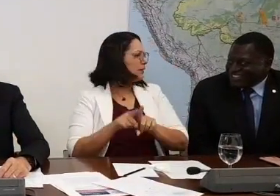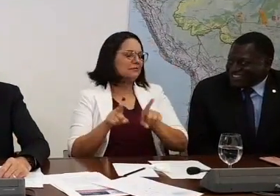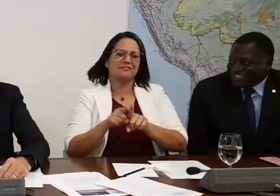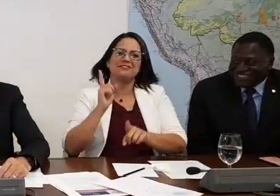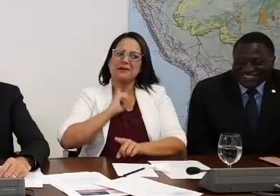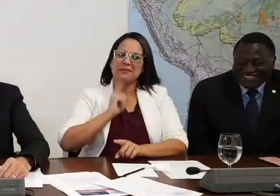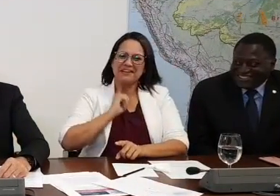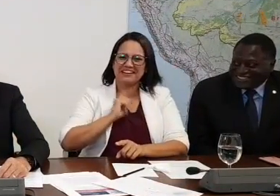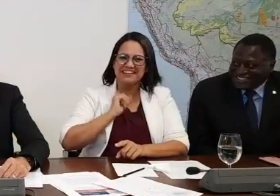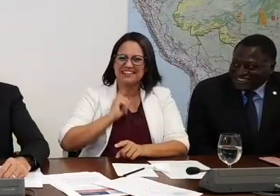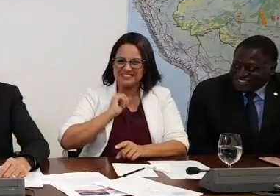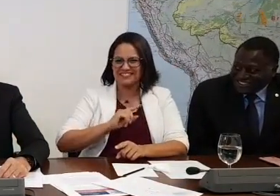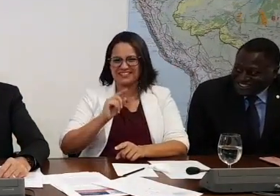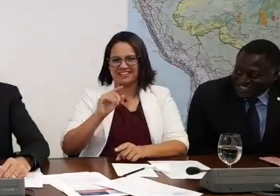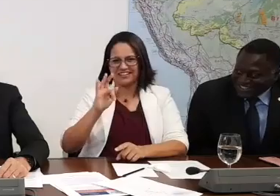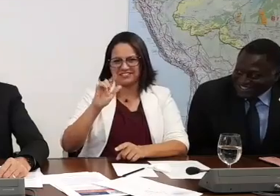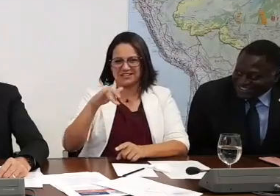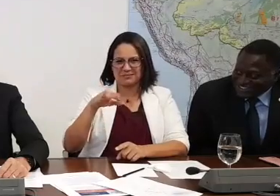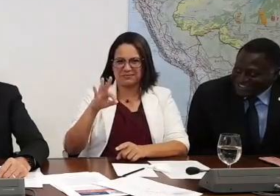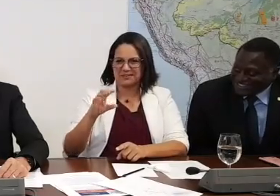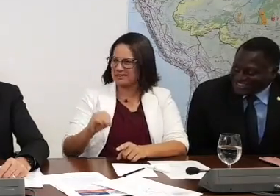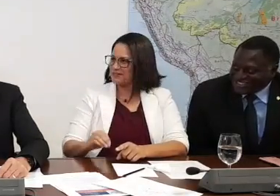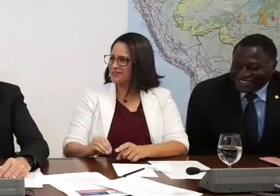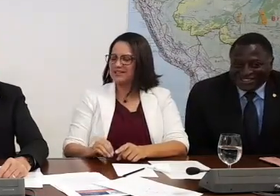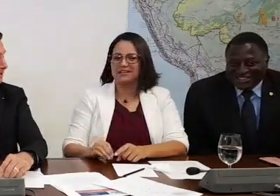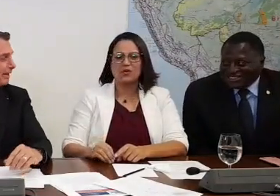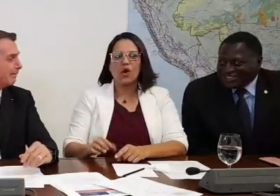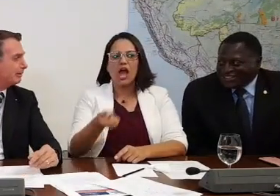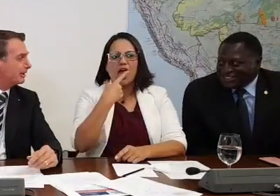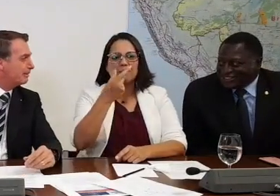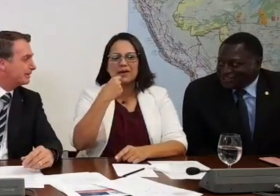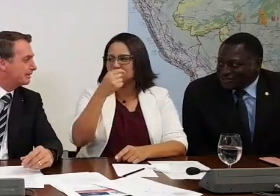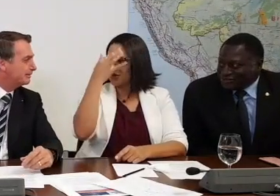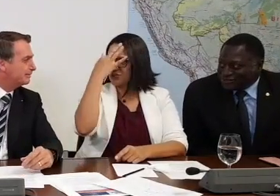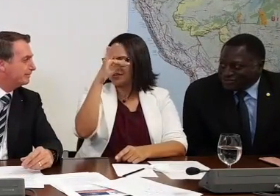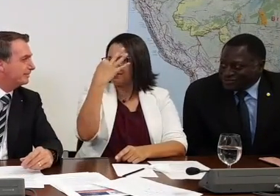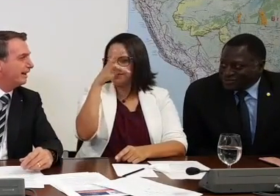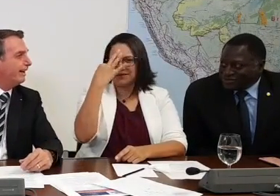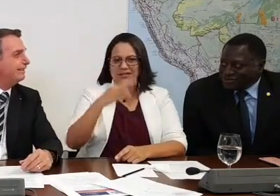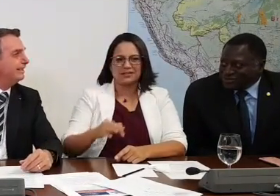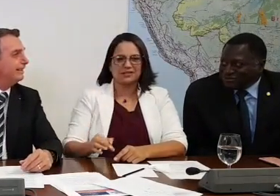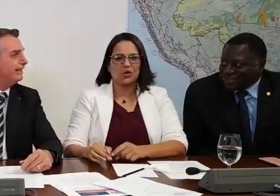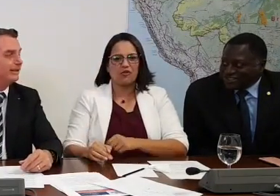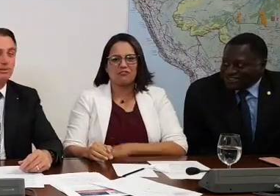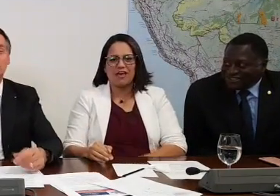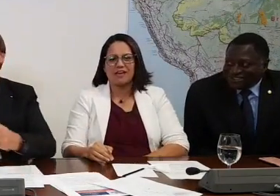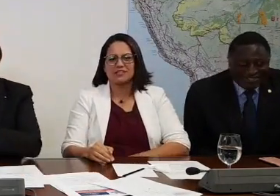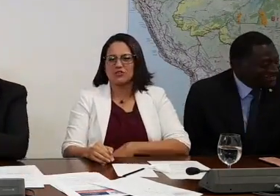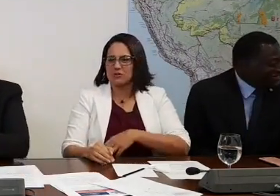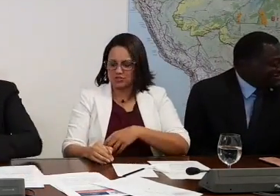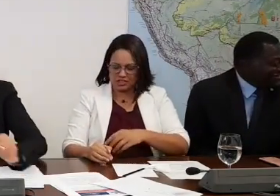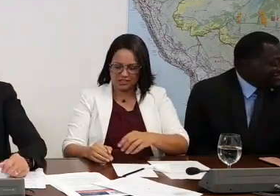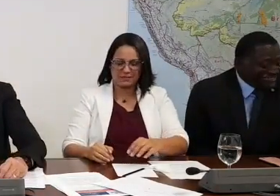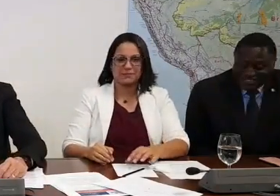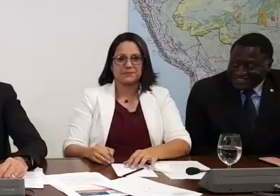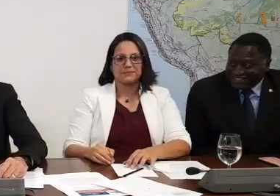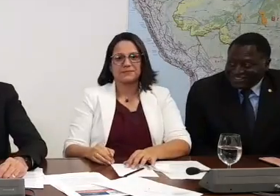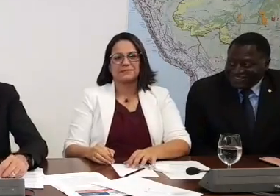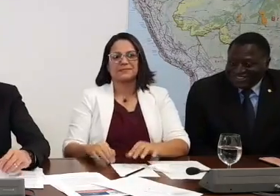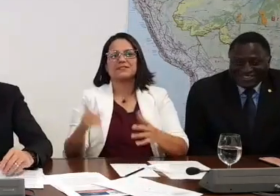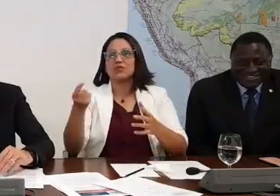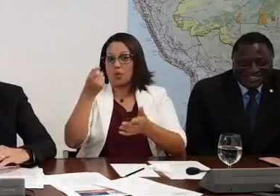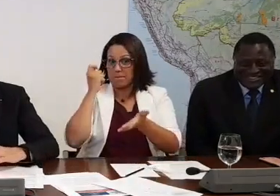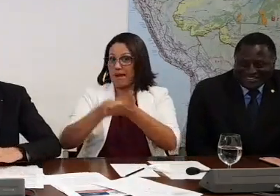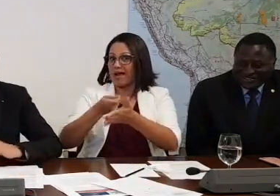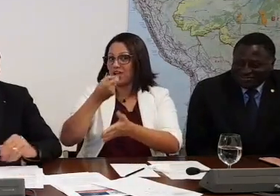Eu pago... Deixa eu ver aqui, remédio pra dor de cabeça, o é remédio pra dor de cabeça? Hã? Um doflex. Vou pagar um doflex, vou ser logo